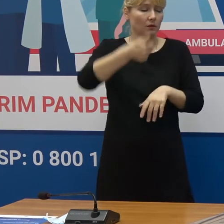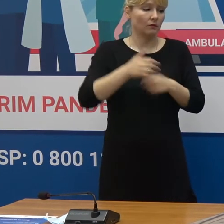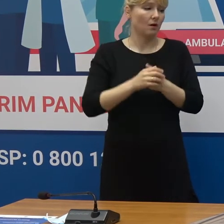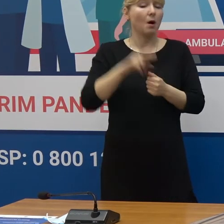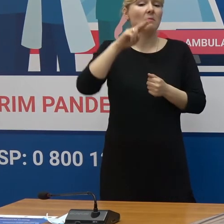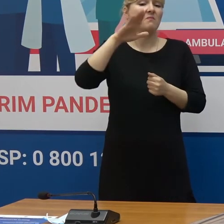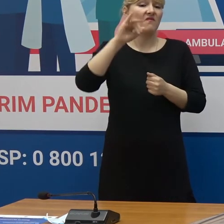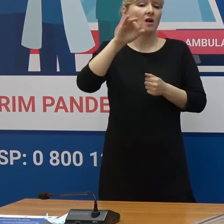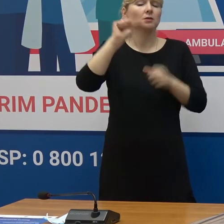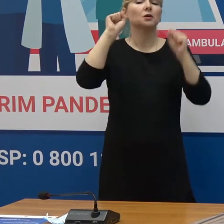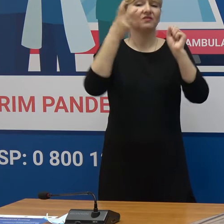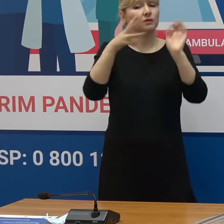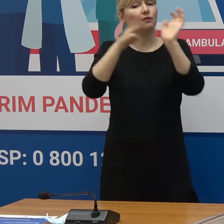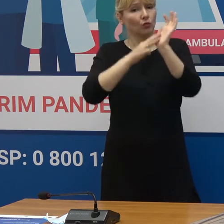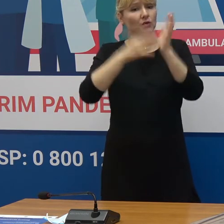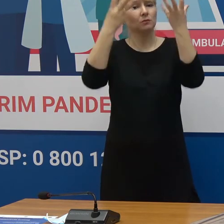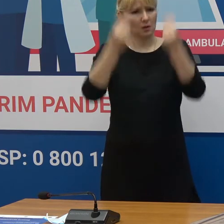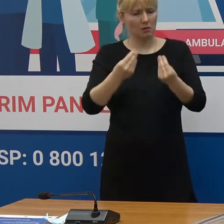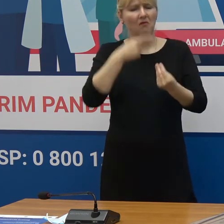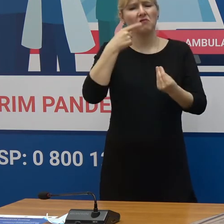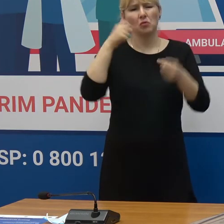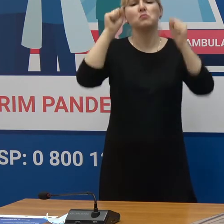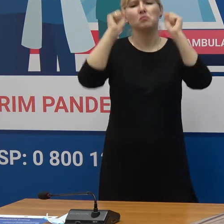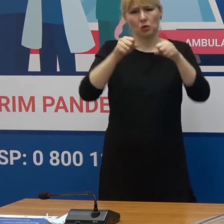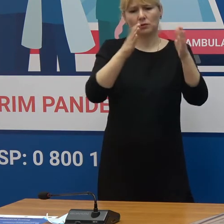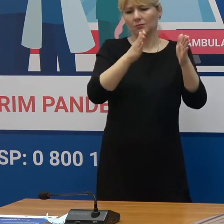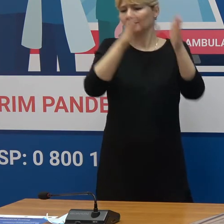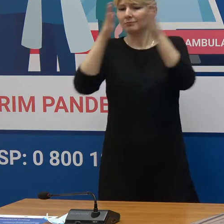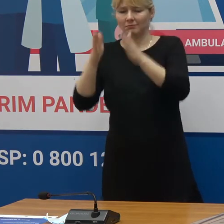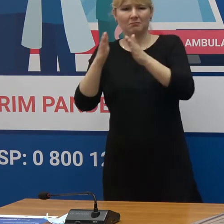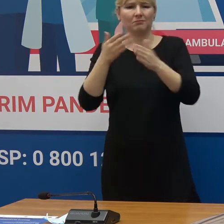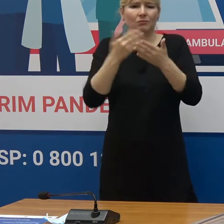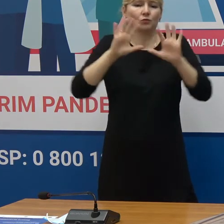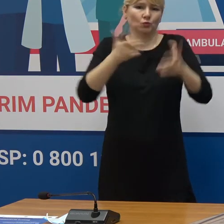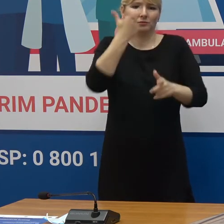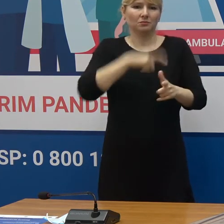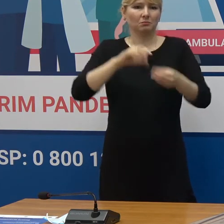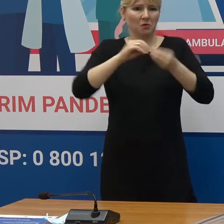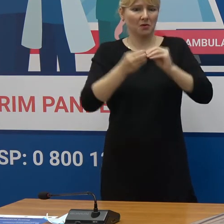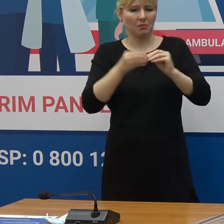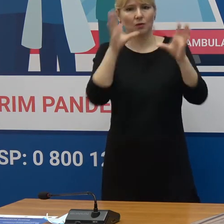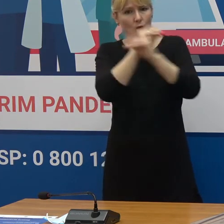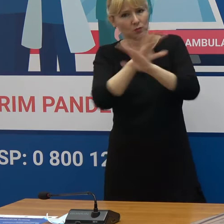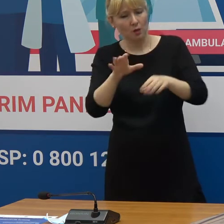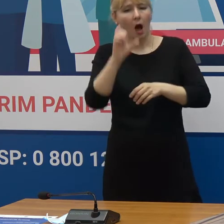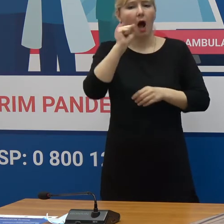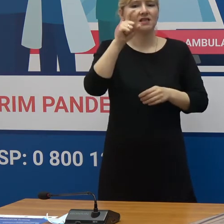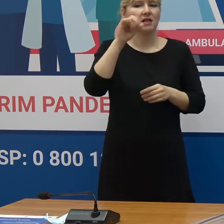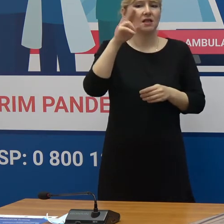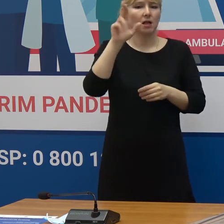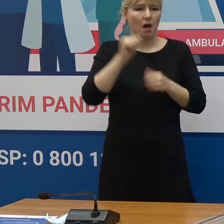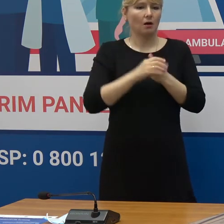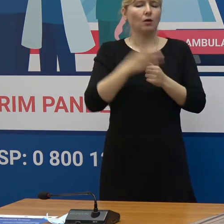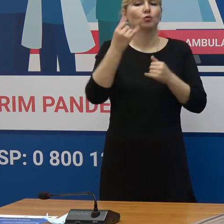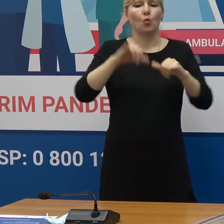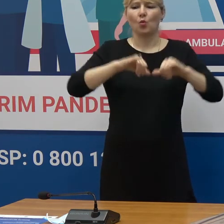zile și poate fi și mai mult 5-o săptămână, mă rog, din vari motive Pentru AstraZeneca, acest interval este cu mult